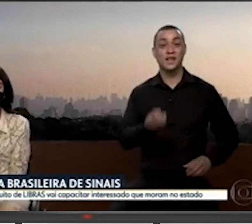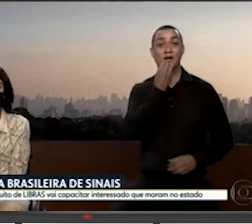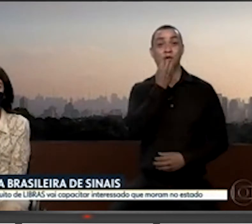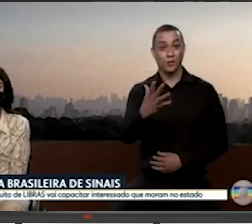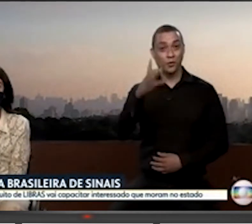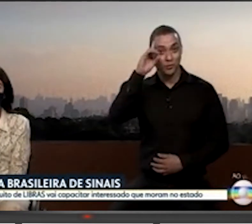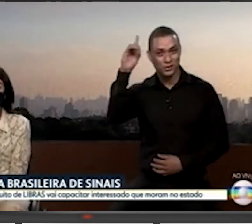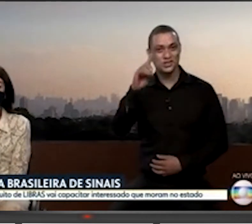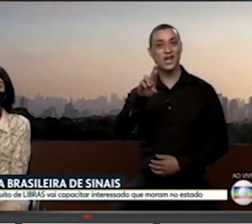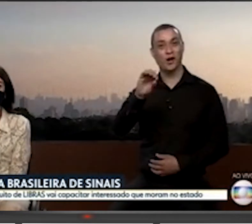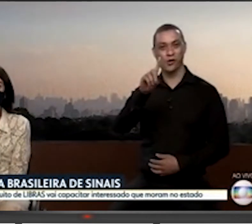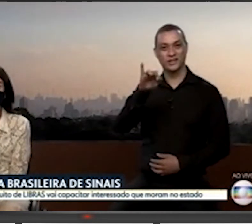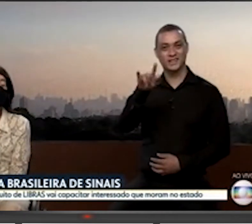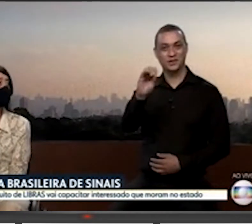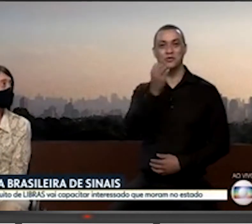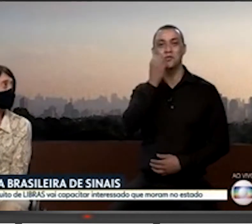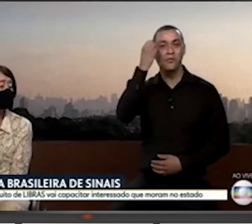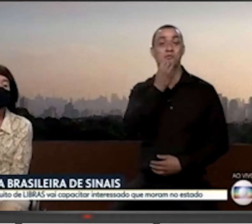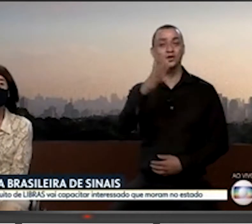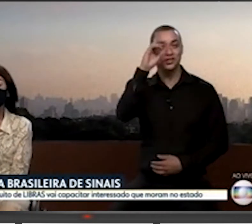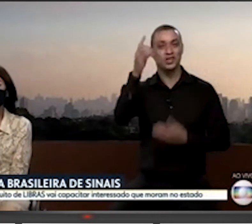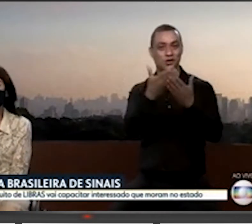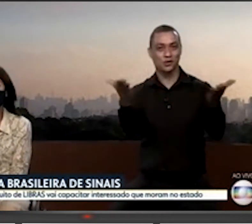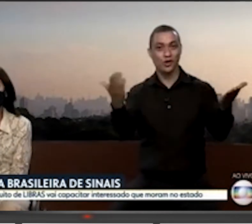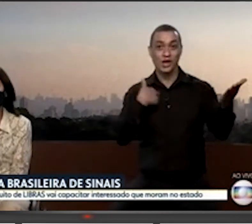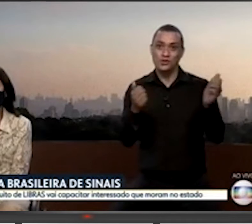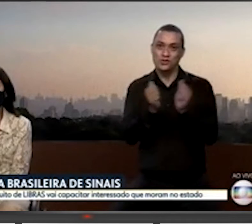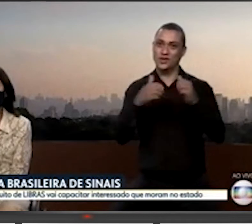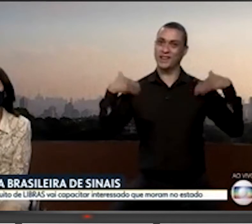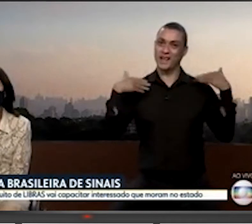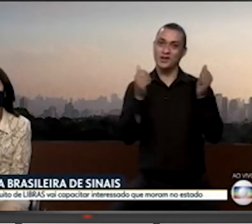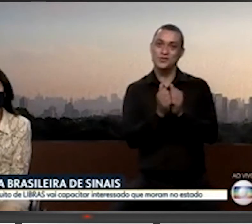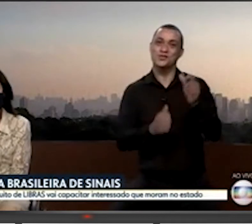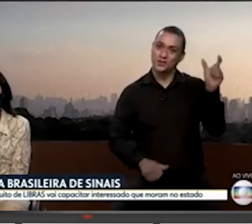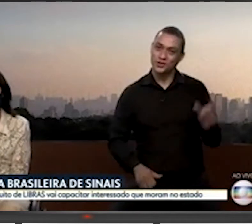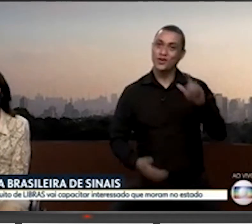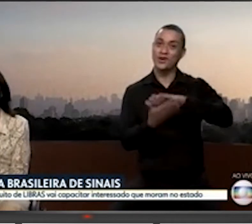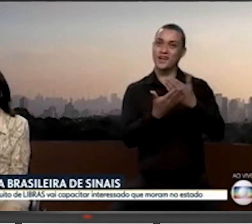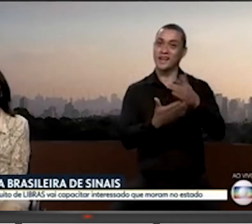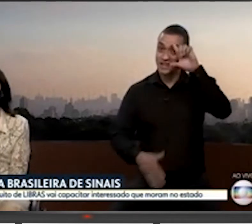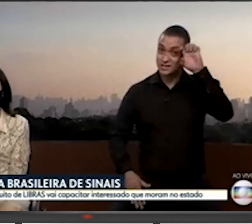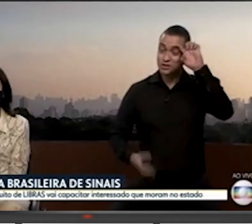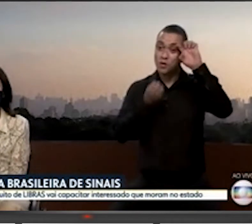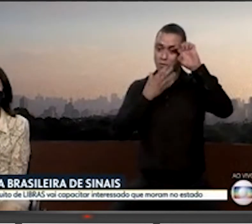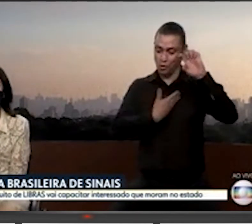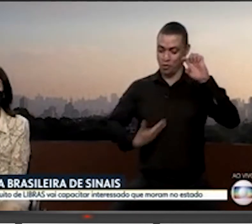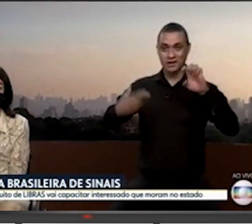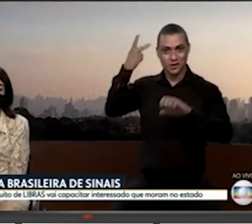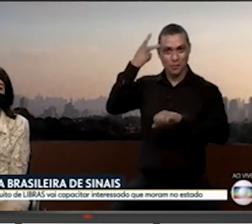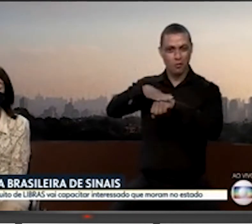todos. Uma alegria poder estar aqui também ao lado do Edilson para trazer mais boas novas do Governo do Estado de São Paulo no trabalho que nós